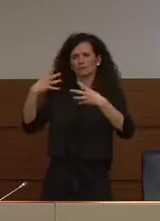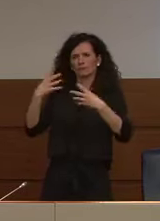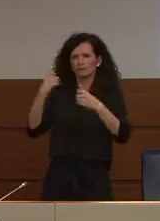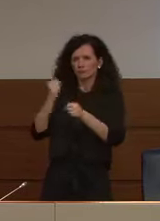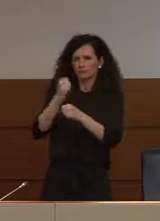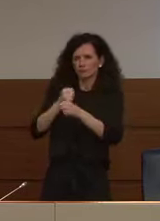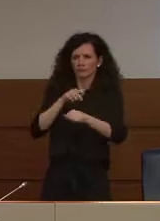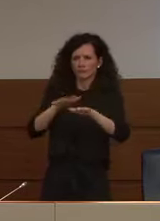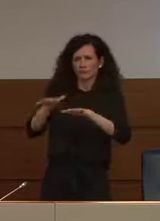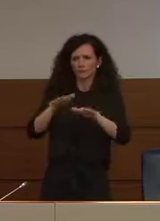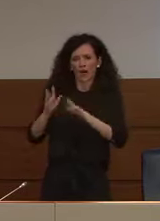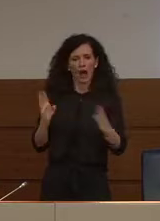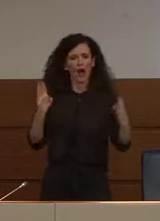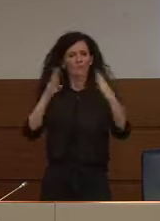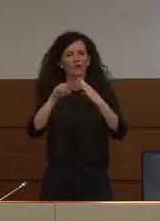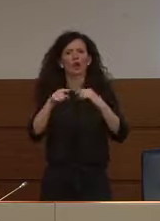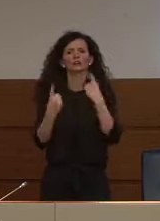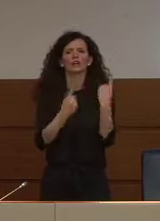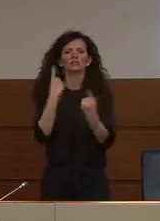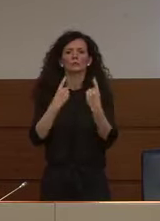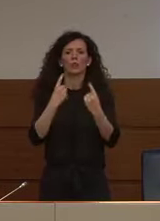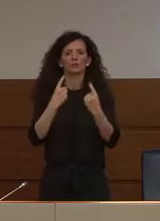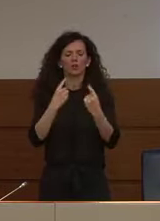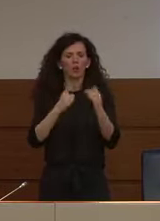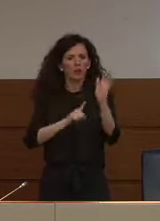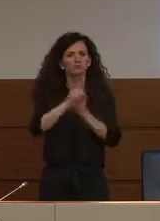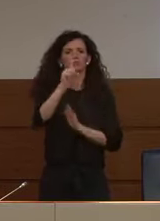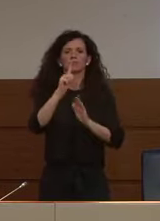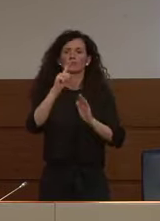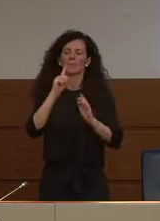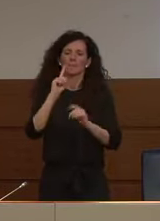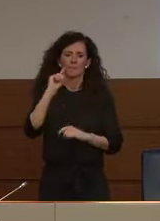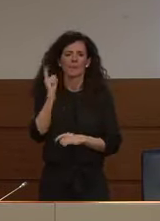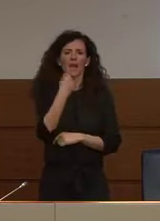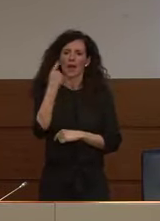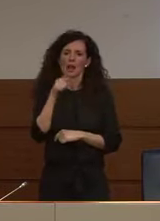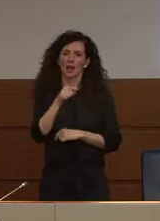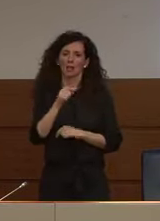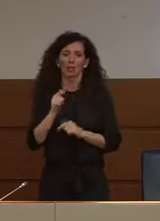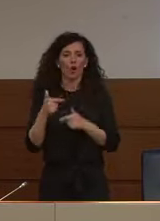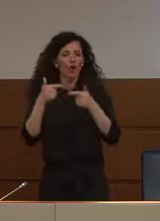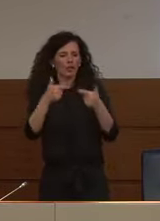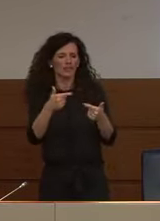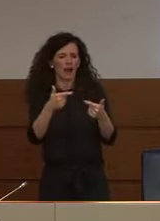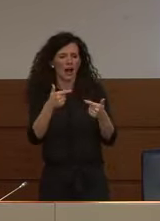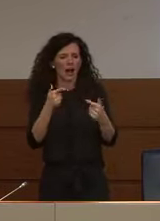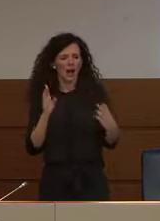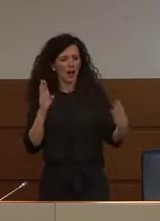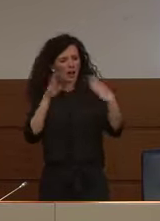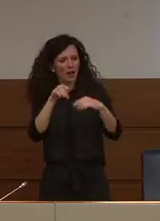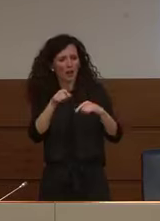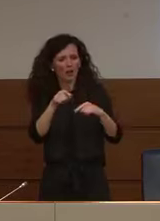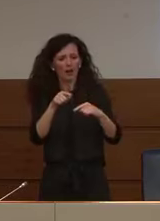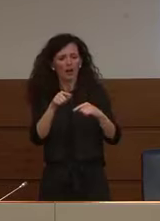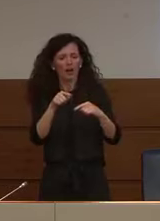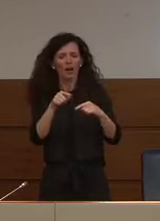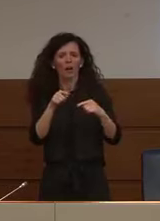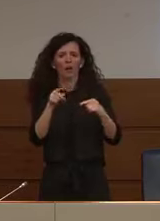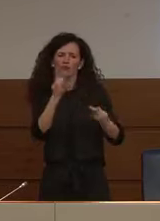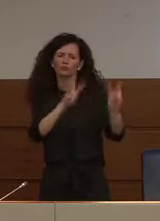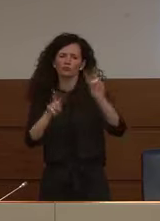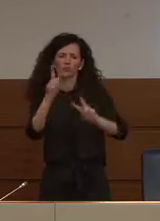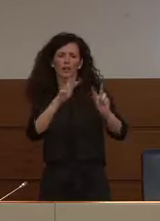maniera più efficace possibile e per ridurne l'impatto evidentemente soprattutto